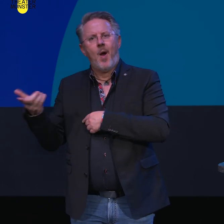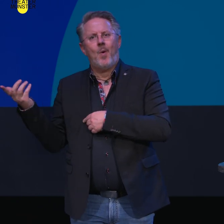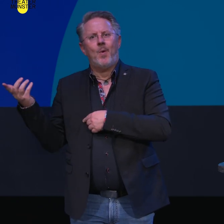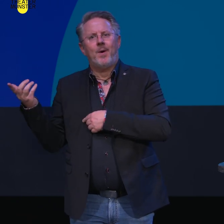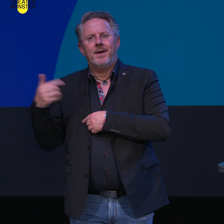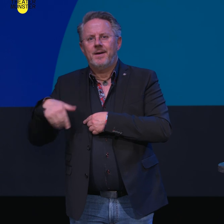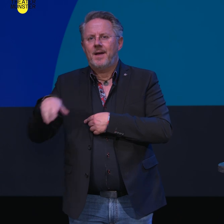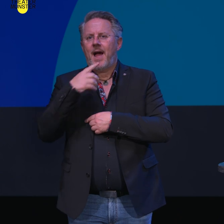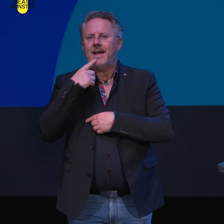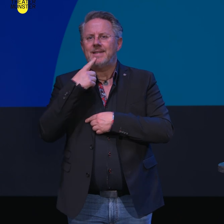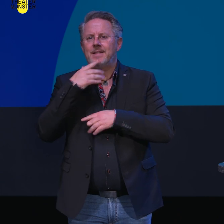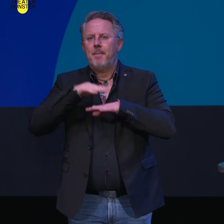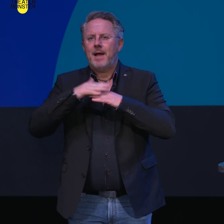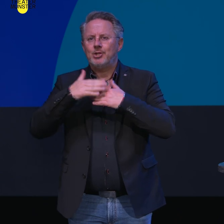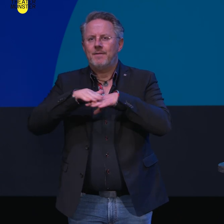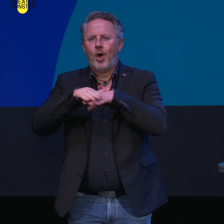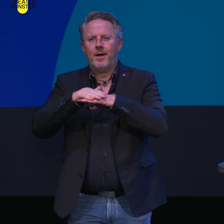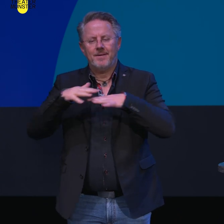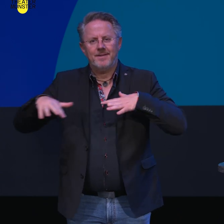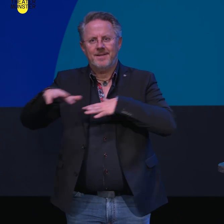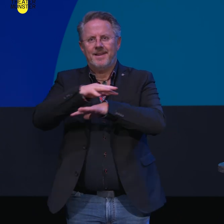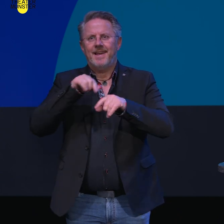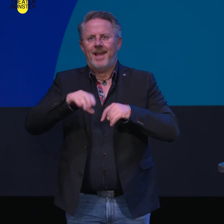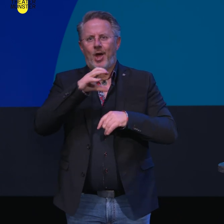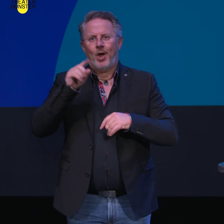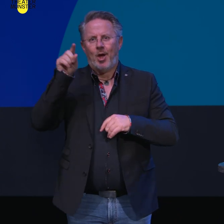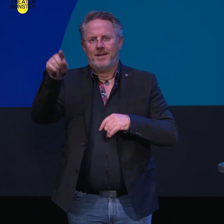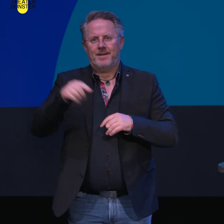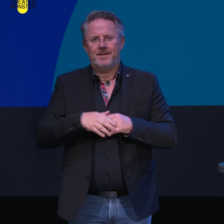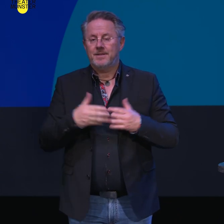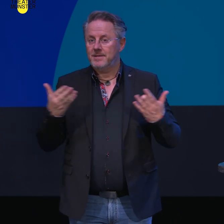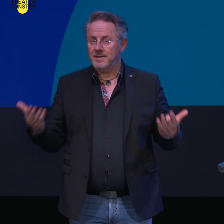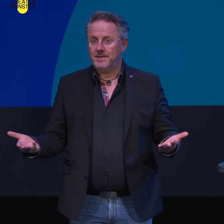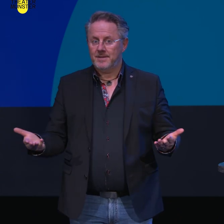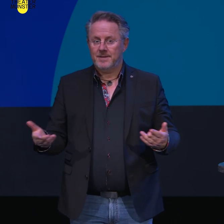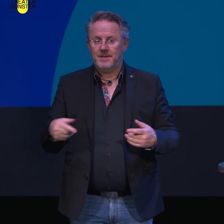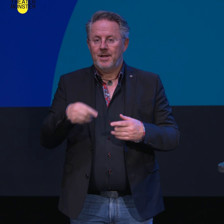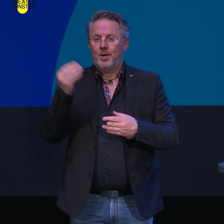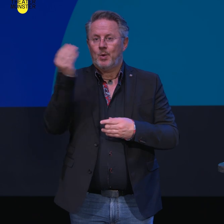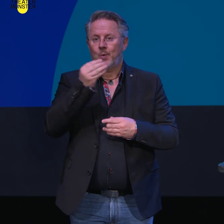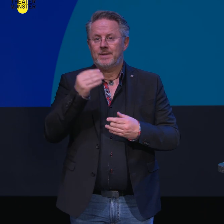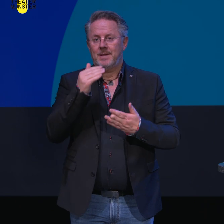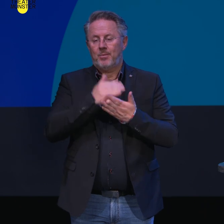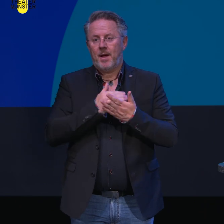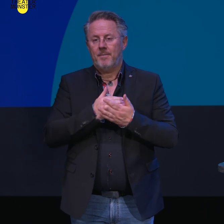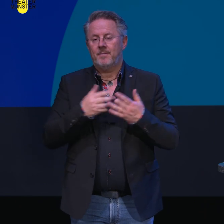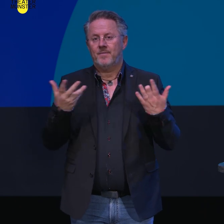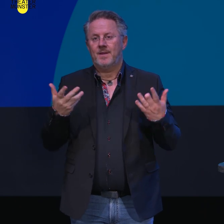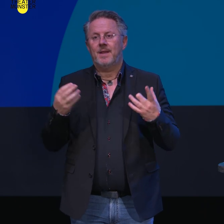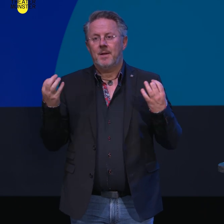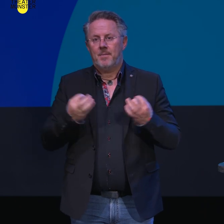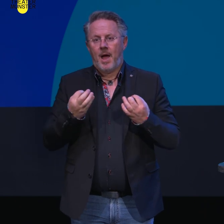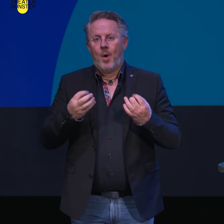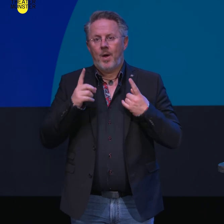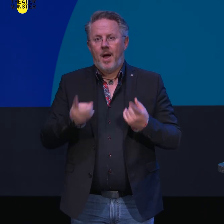Patchwork in Körde sichtbar sein. All dieses künstlerische Programm ist natürlich nicht ohne eine solide